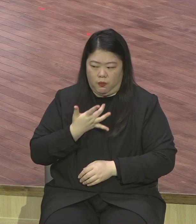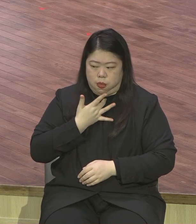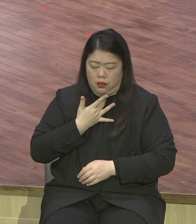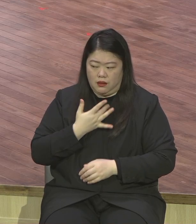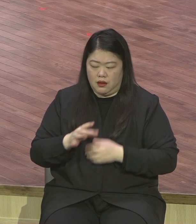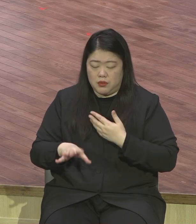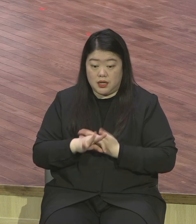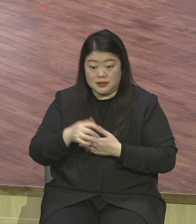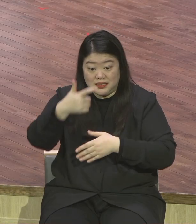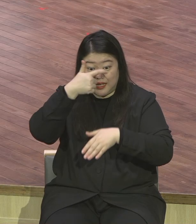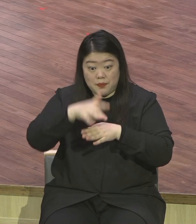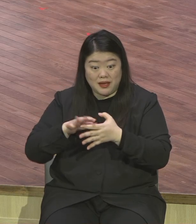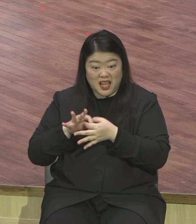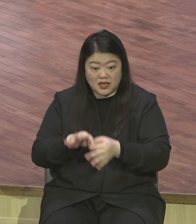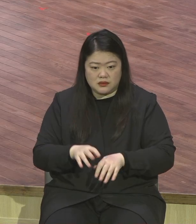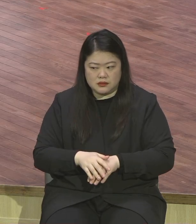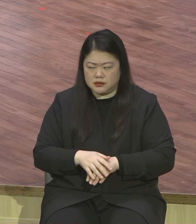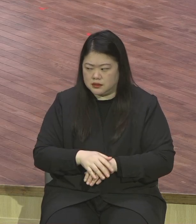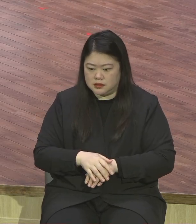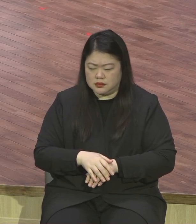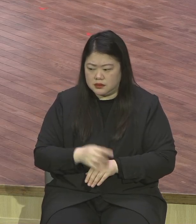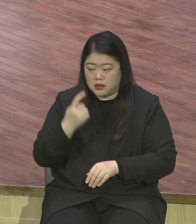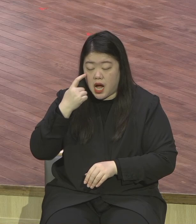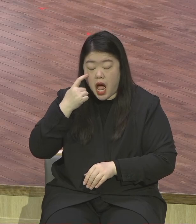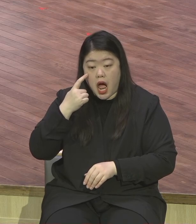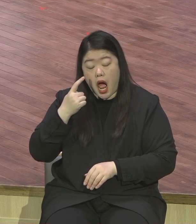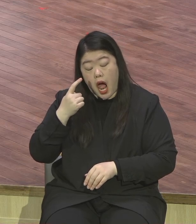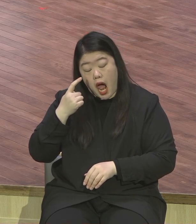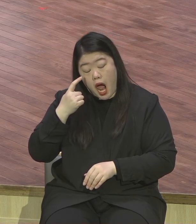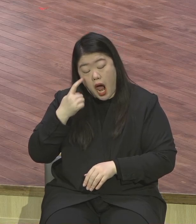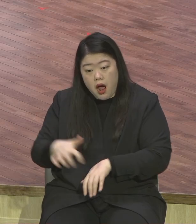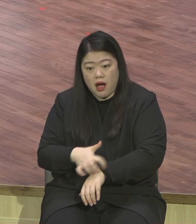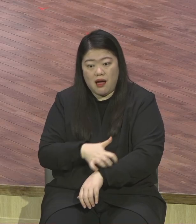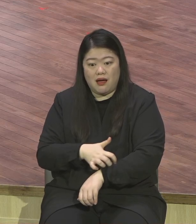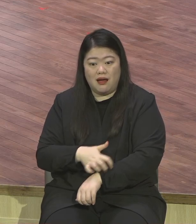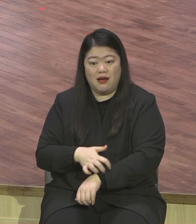이런 사람은요 예배 실패할 수밖에 없어요 예배 실패하면 다 실패하는 거예요 일주일 내내